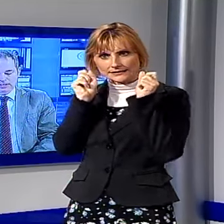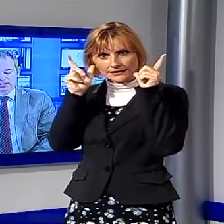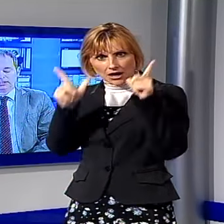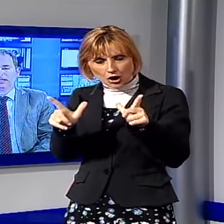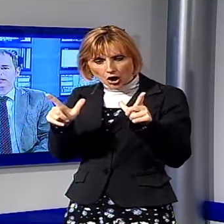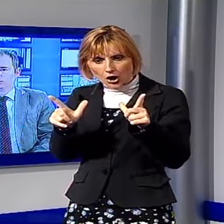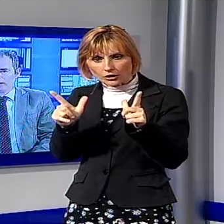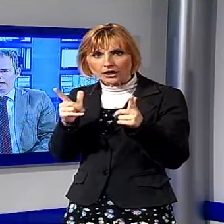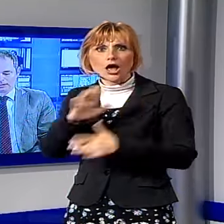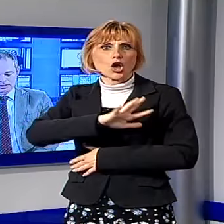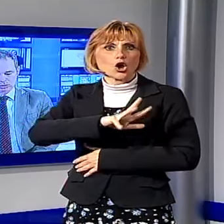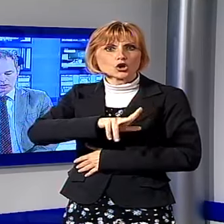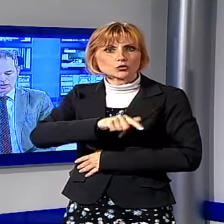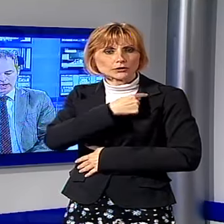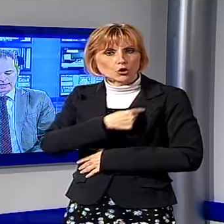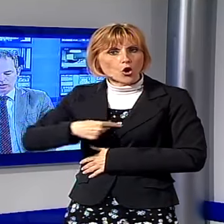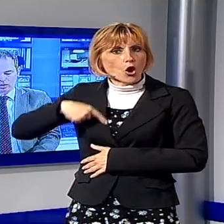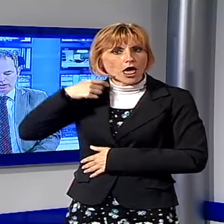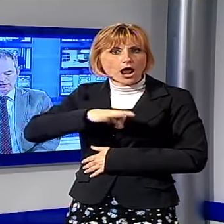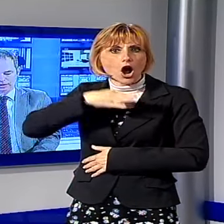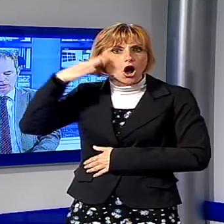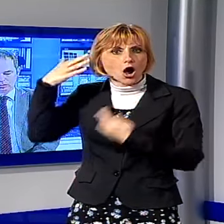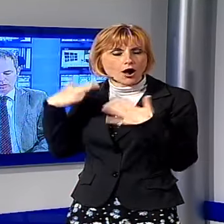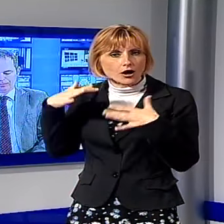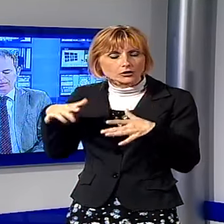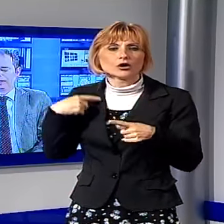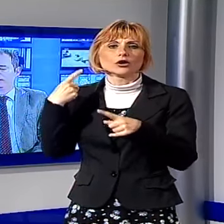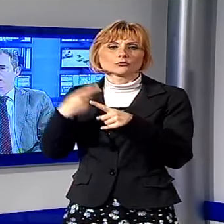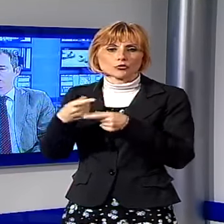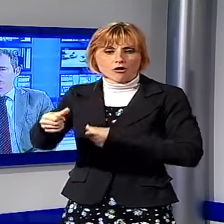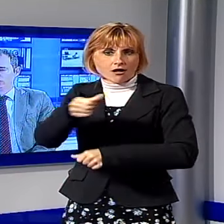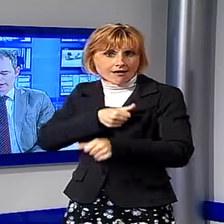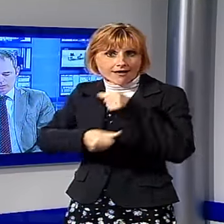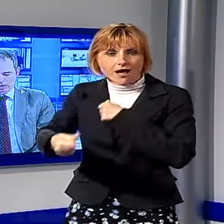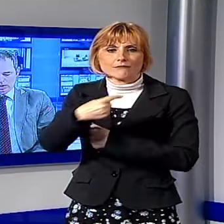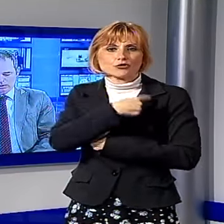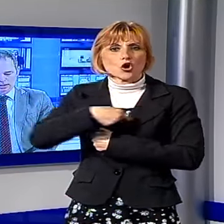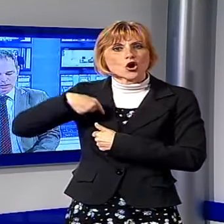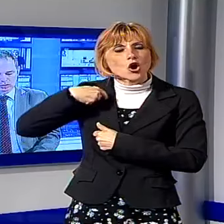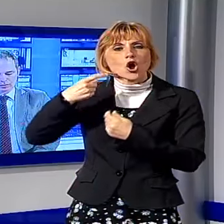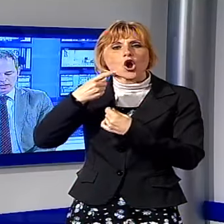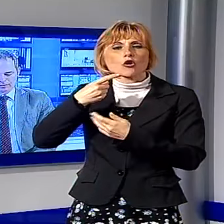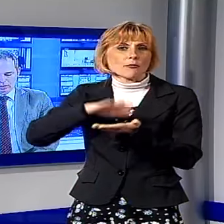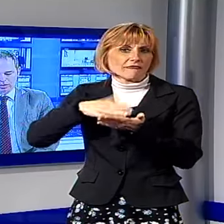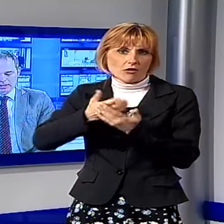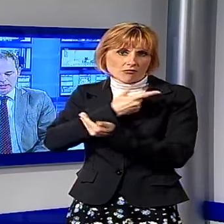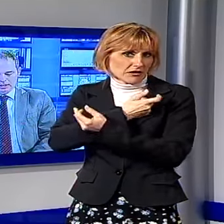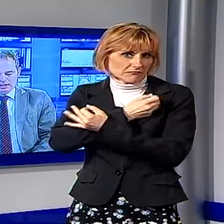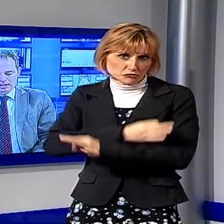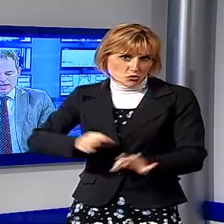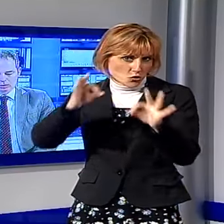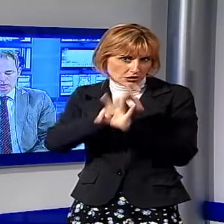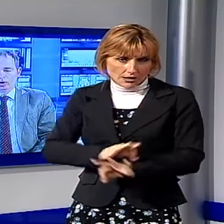accorta di essere stata derubata della sua collana in oro e di aver ricevuto un oggetto di nessun valore.